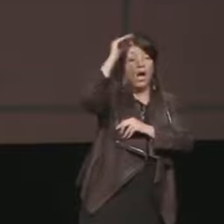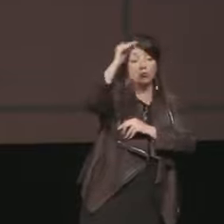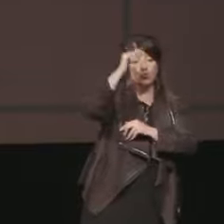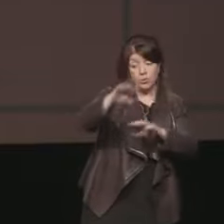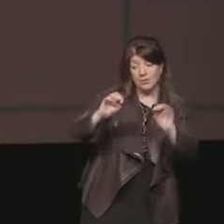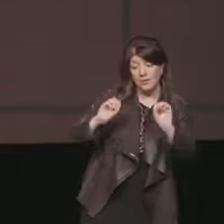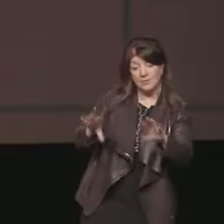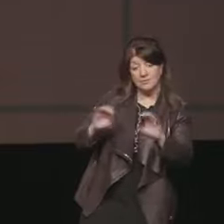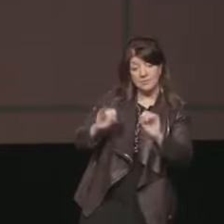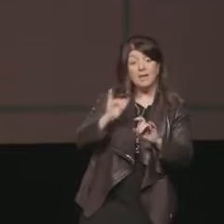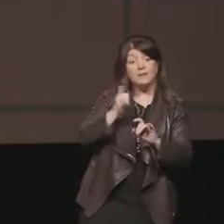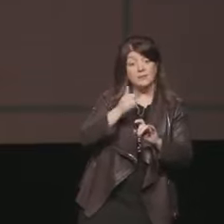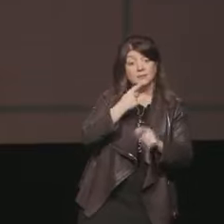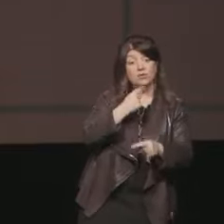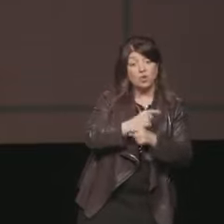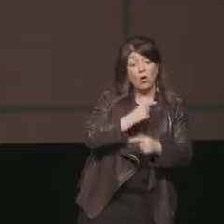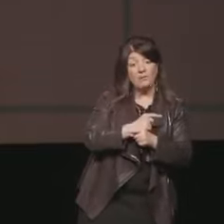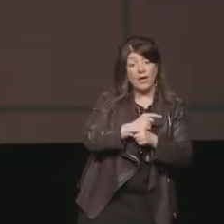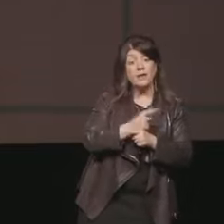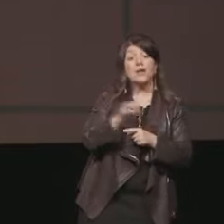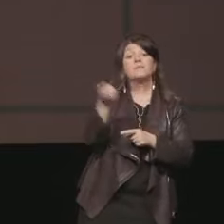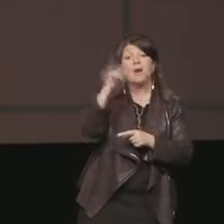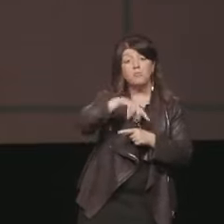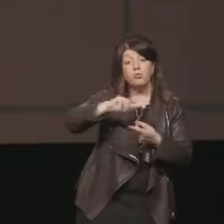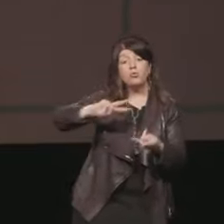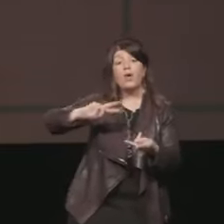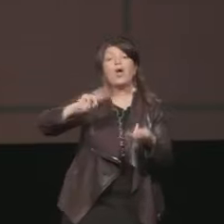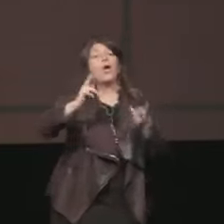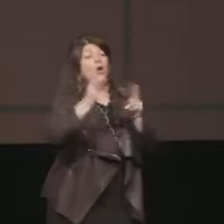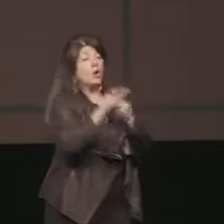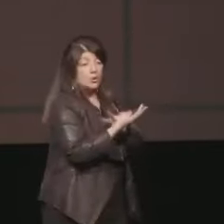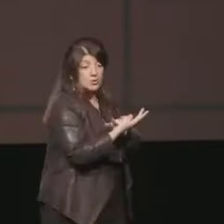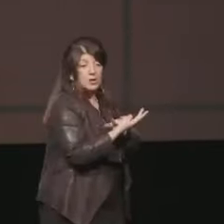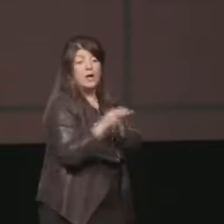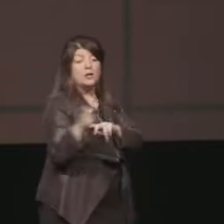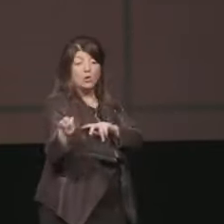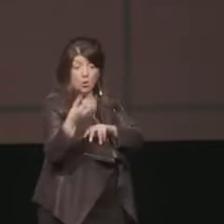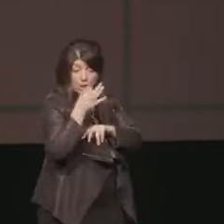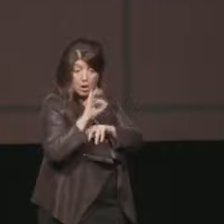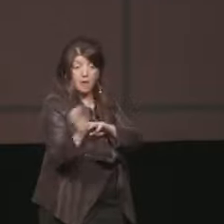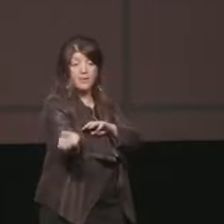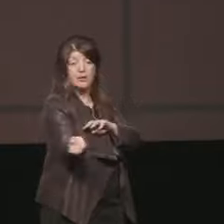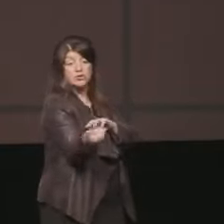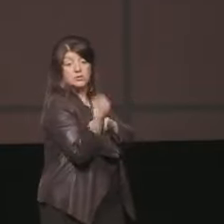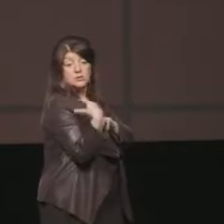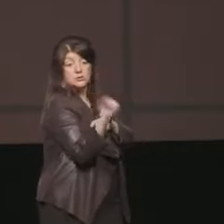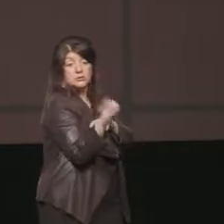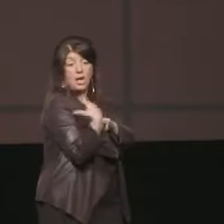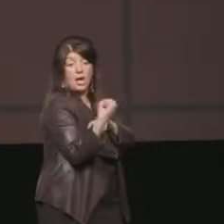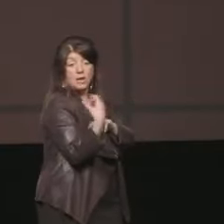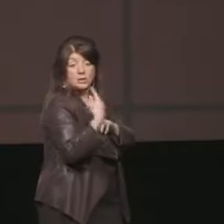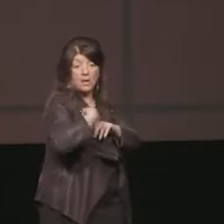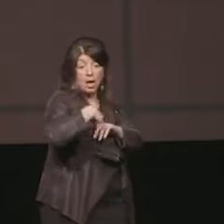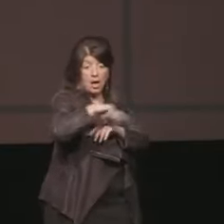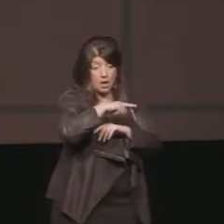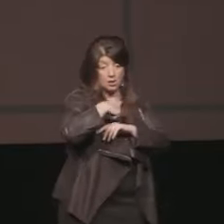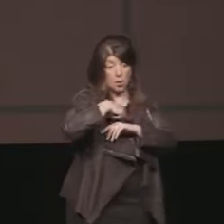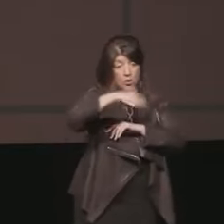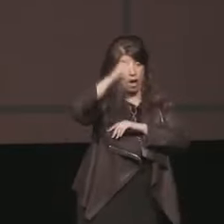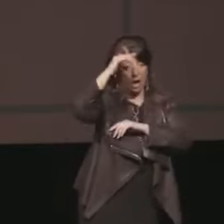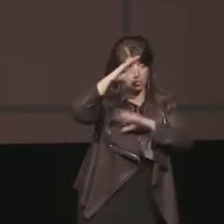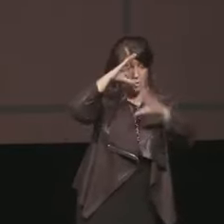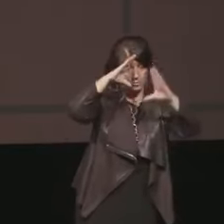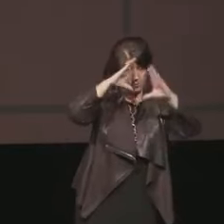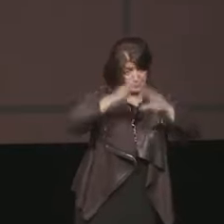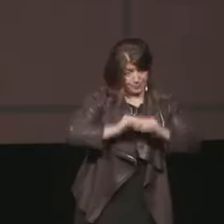accade anche il contrario e questo secondo me noi ce lo dimentichiamo spesso il bookstock diciamo da questo punto di vista è